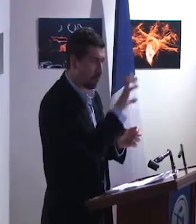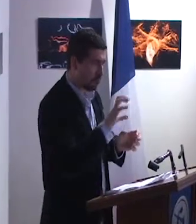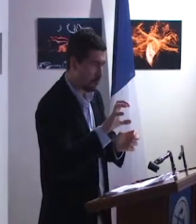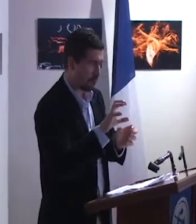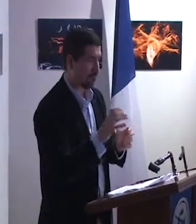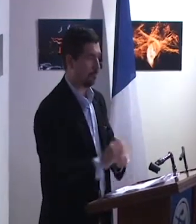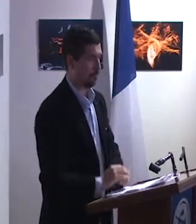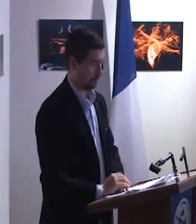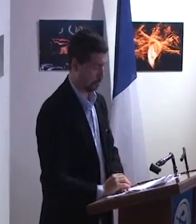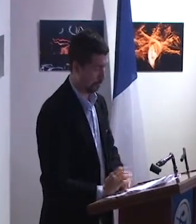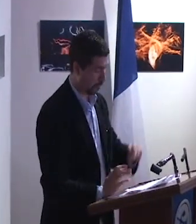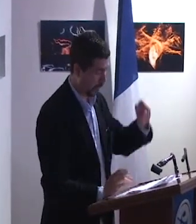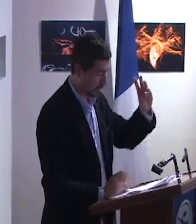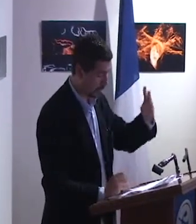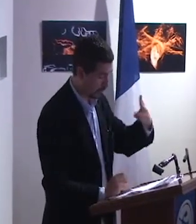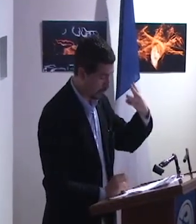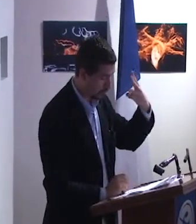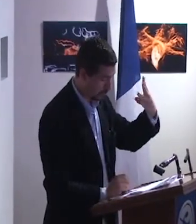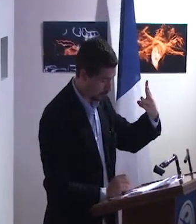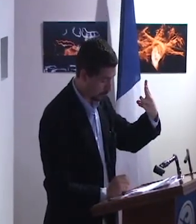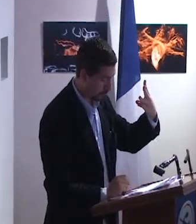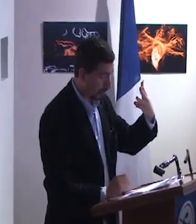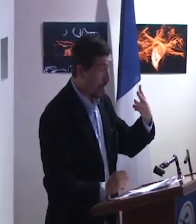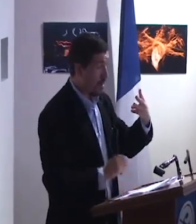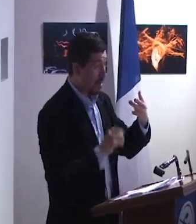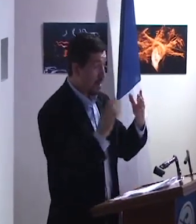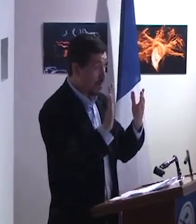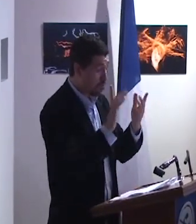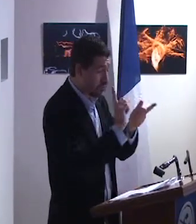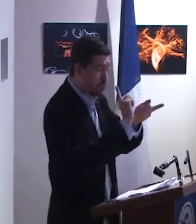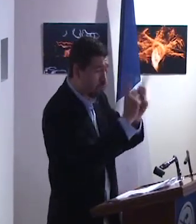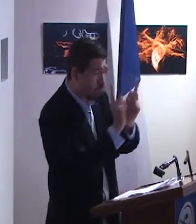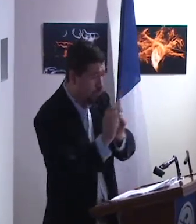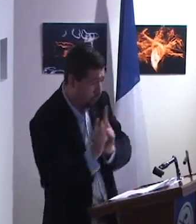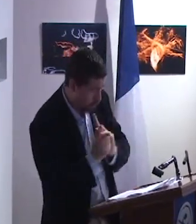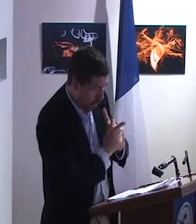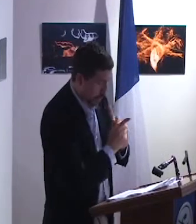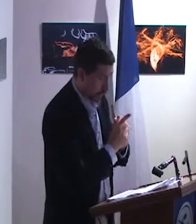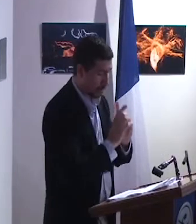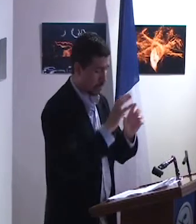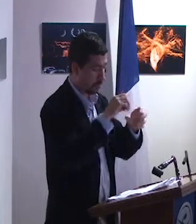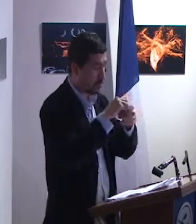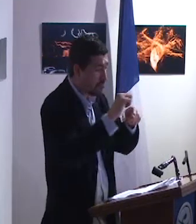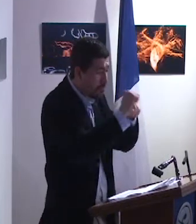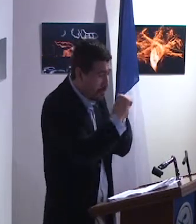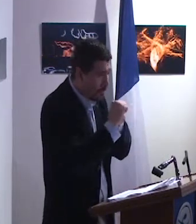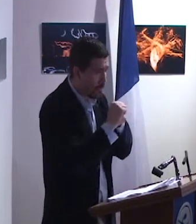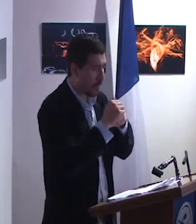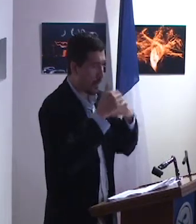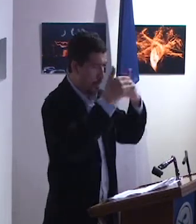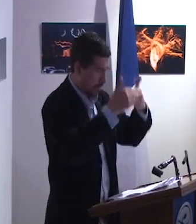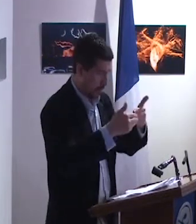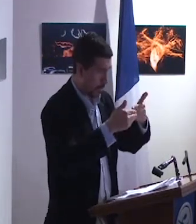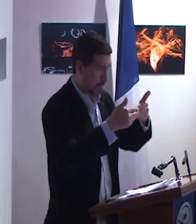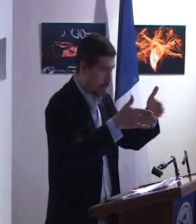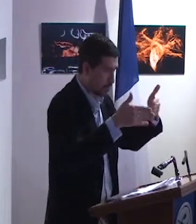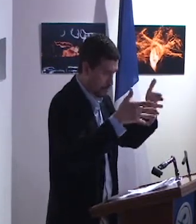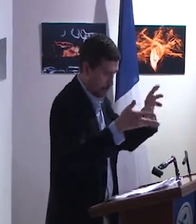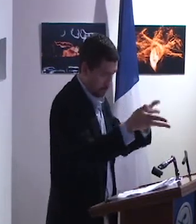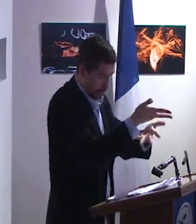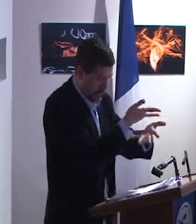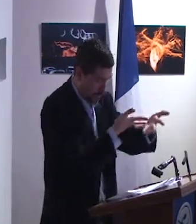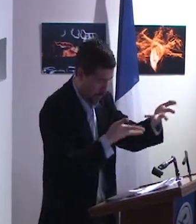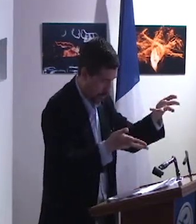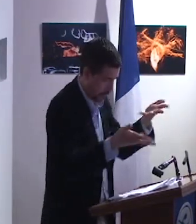distintos países. Tercero, los cambios en la escuela y las prácticas de los docentes con los estudiantes con